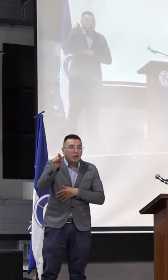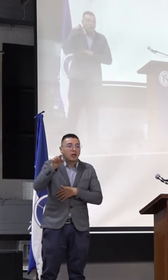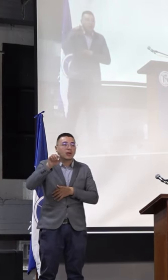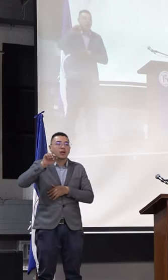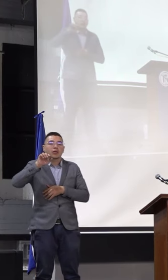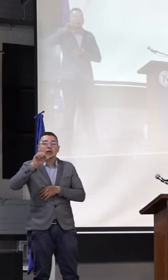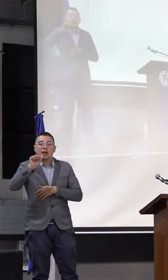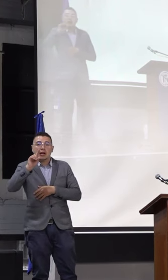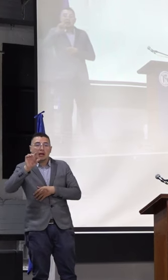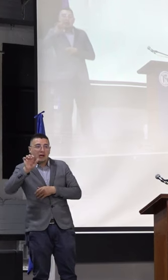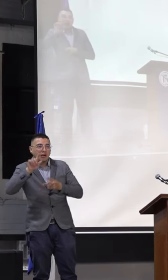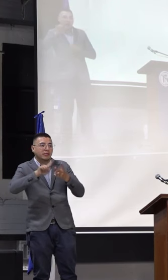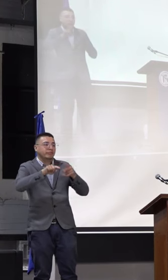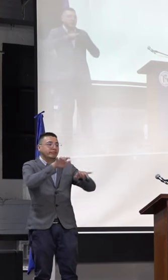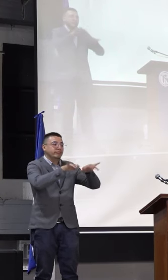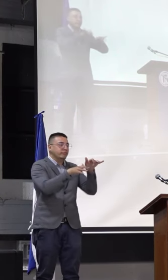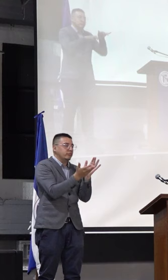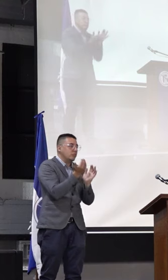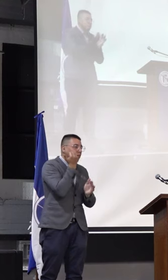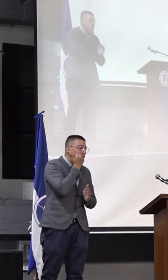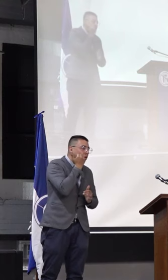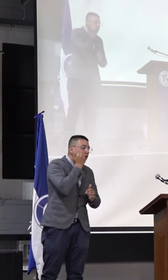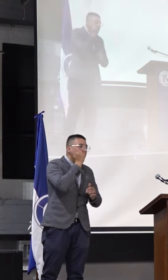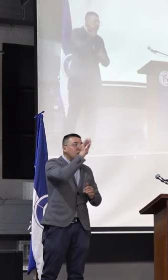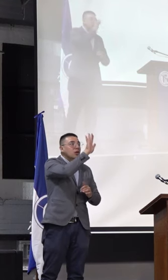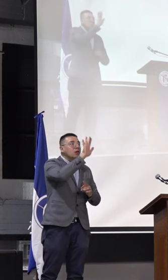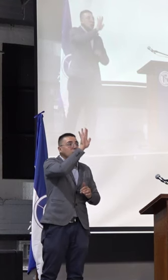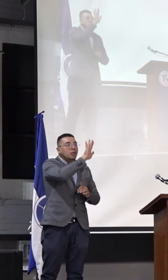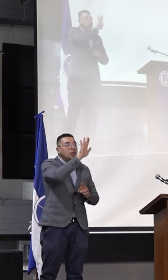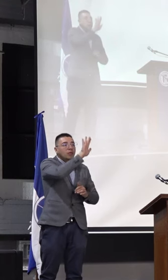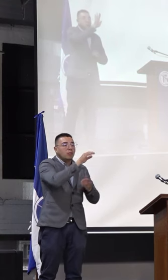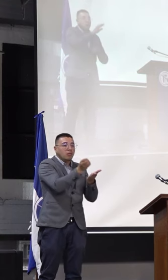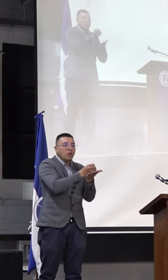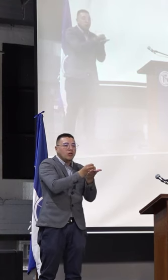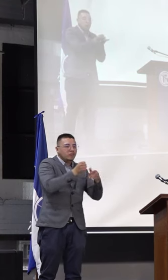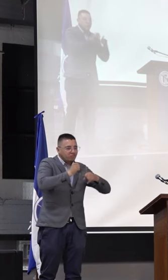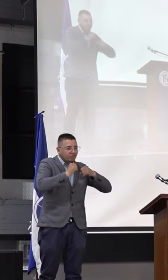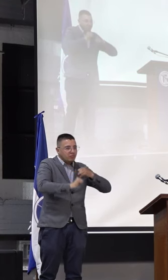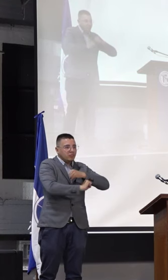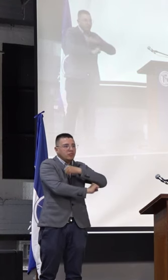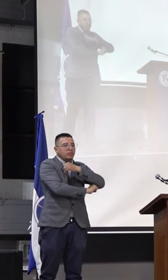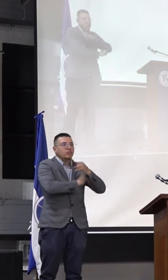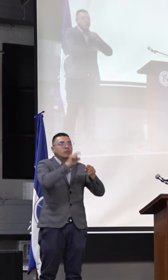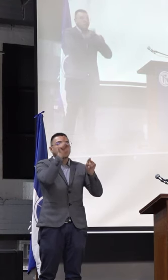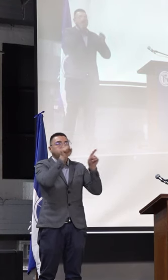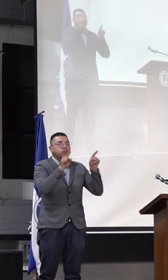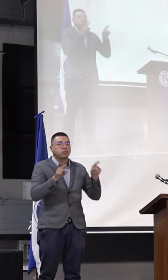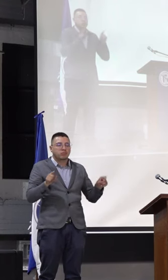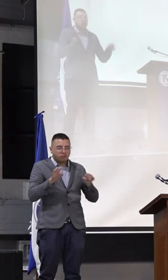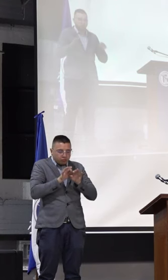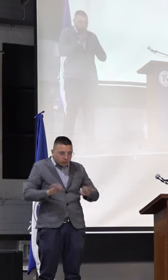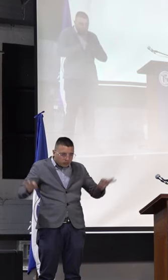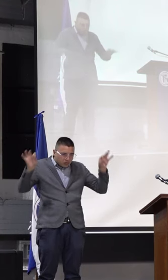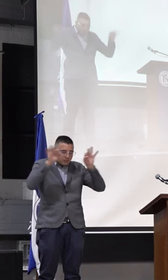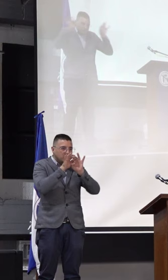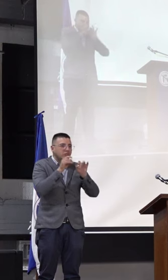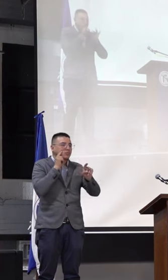la Secretaría de la Mujer y el Departamento de Biología, fortalecer ese espacio que hay también, sumamente